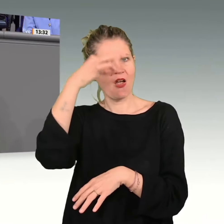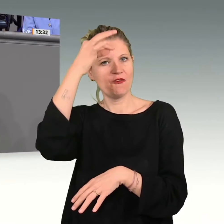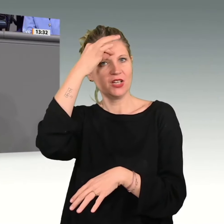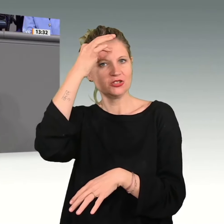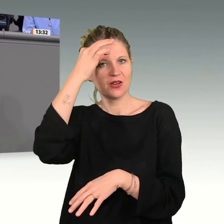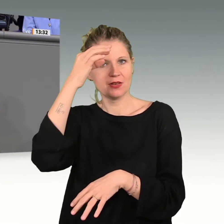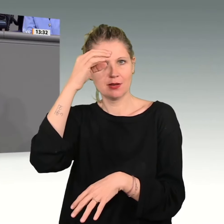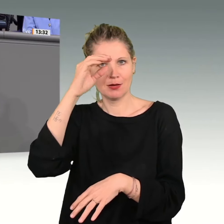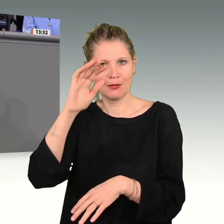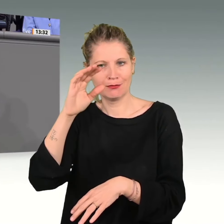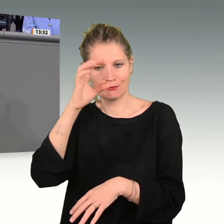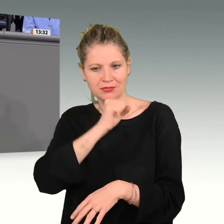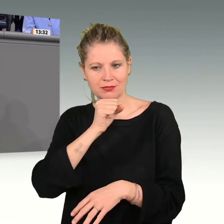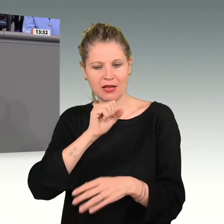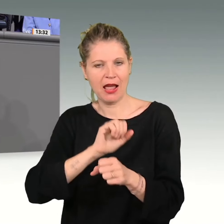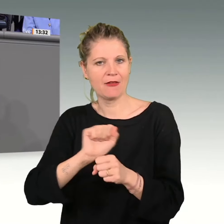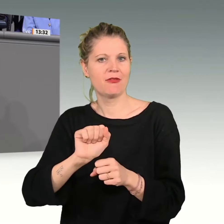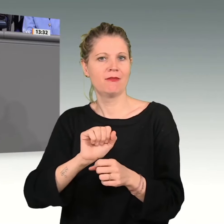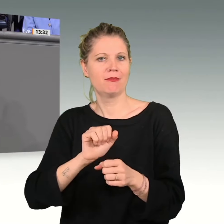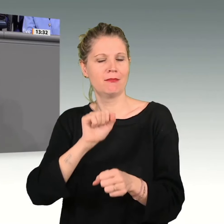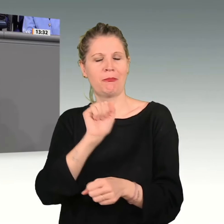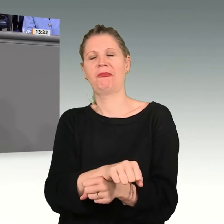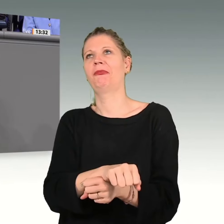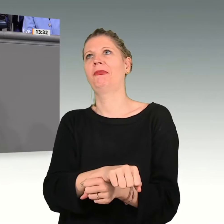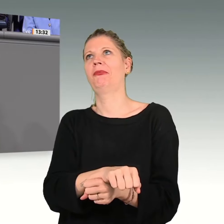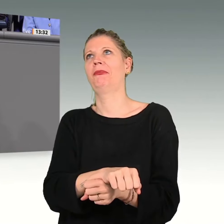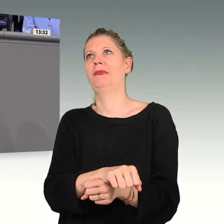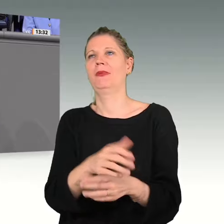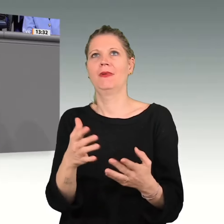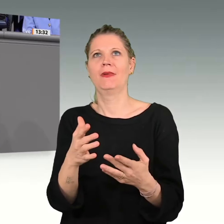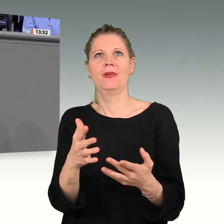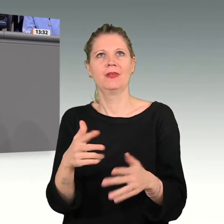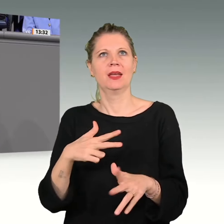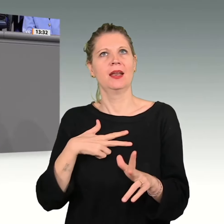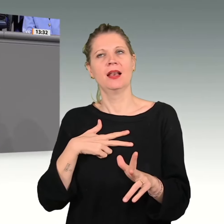einfach nicht in dieser Welt zu leben, nicht in der Realität zu stehen.